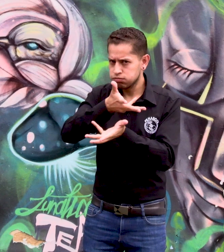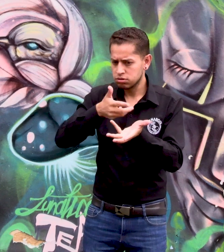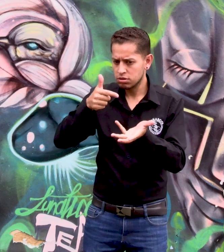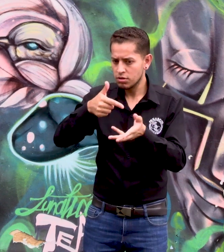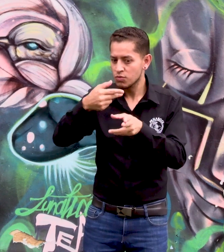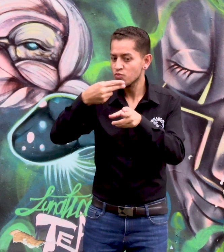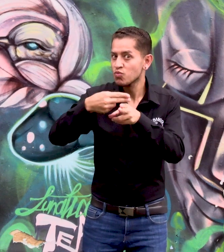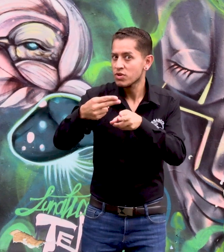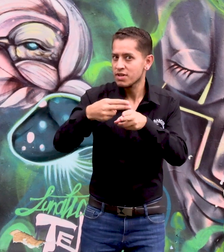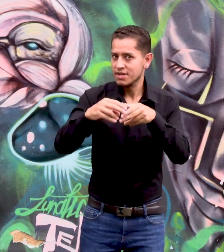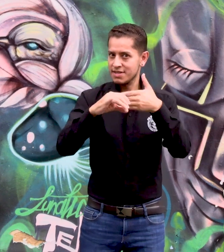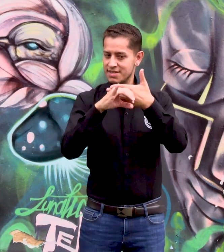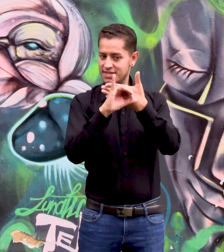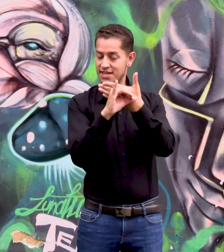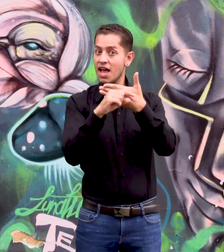difusión en un Instagram Live.